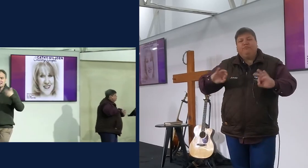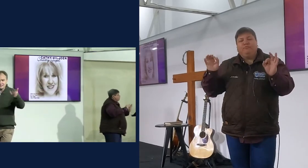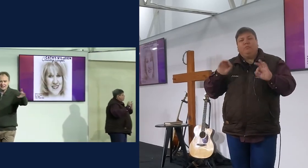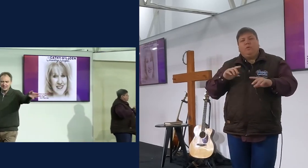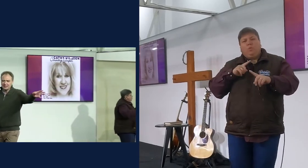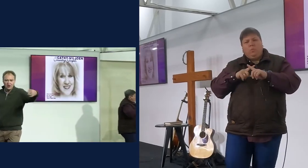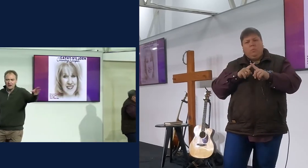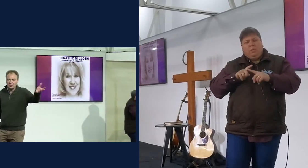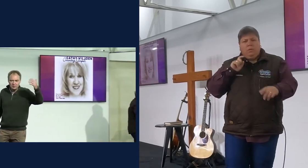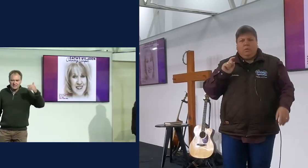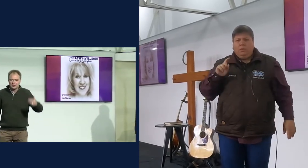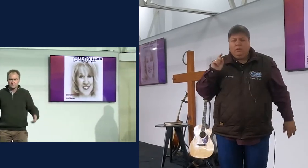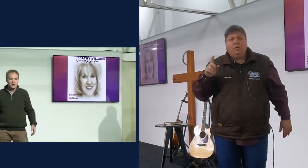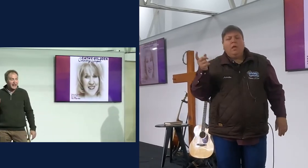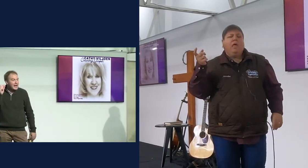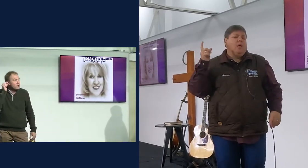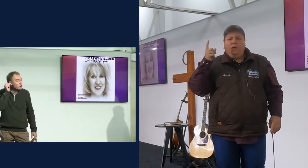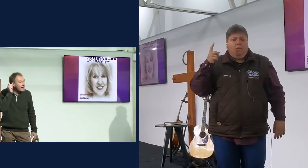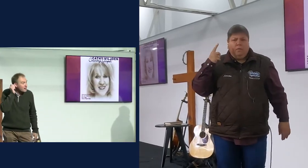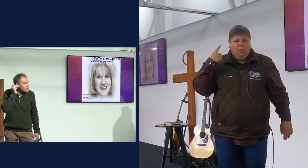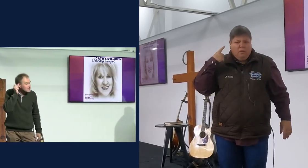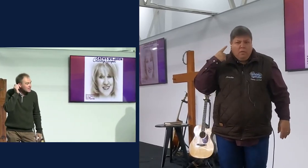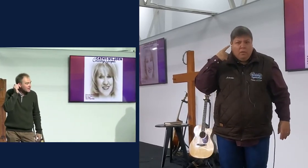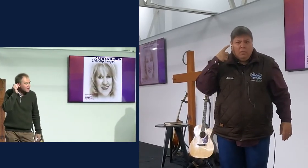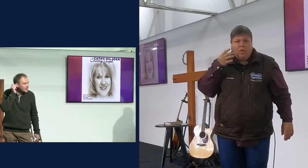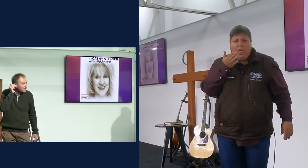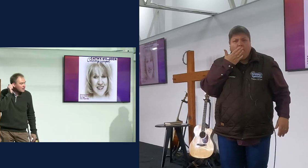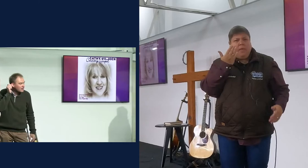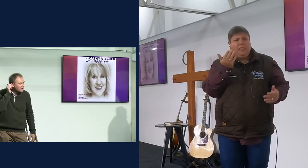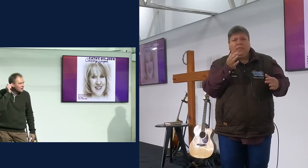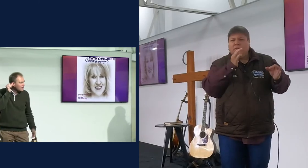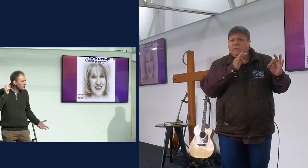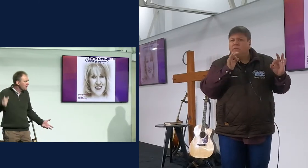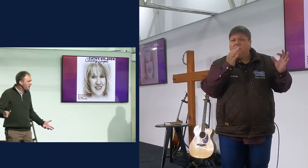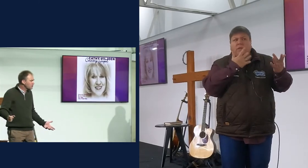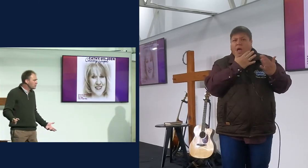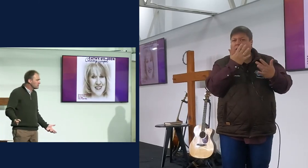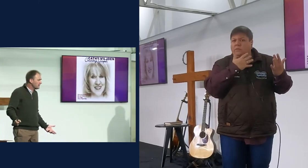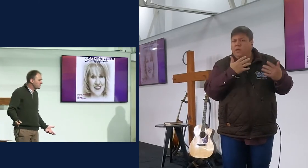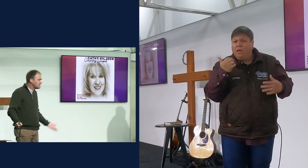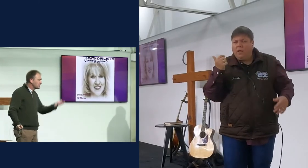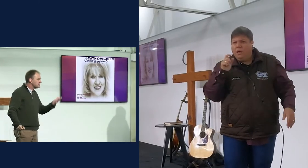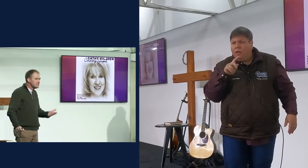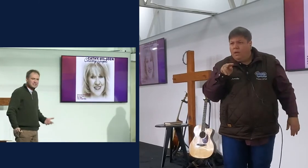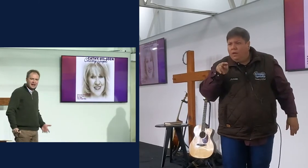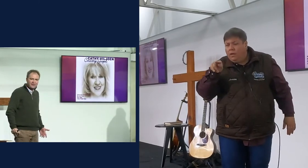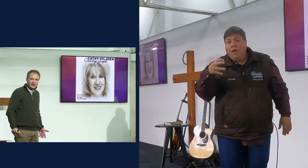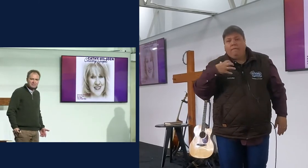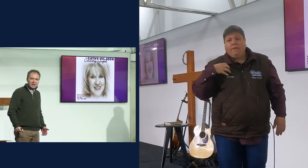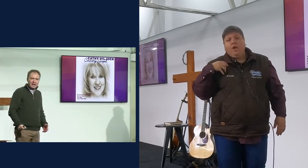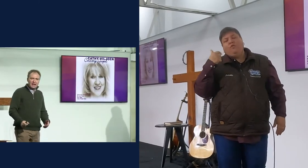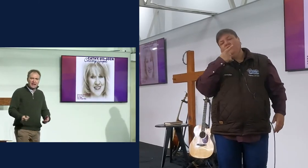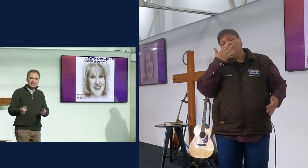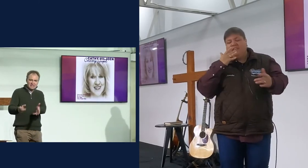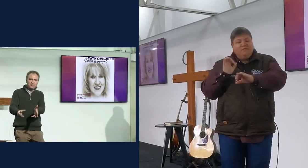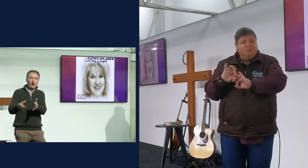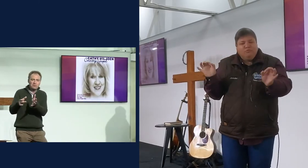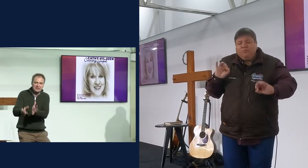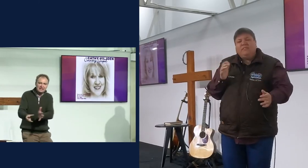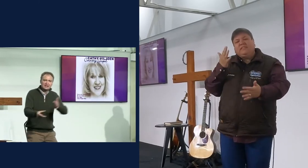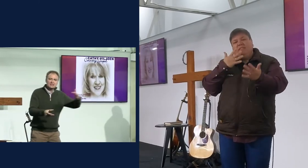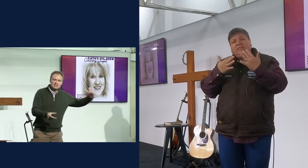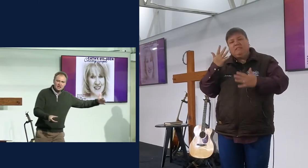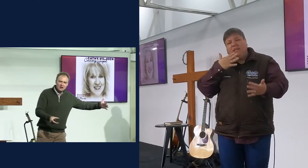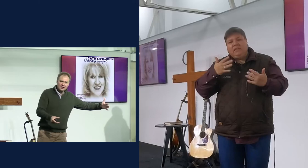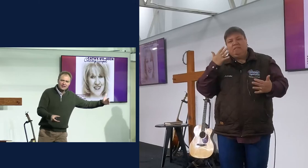kom die predikant enig net daar in, om iets te kom doen, en hy hoor haar syng, en hy kom in die badkamers om te kyk vir die syng, en syne is kaffie, en dis waar